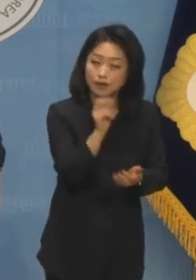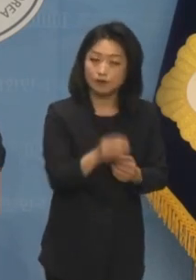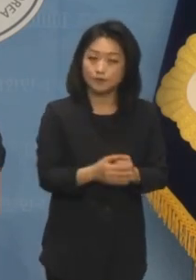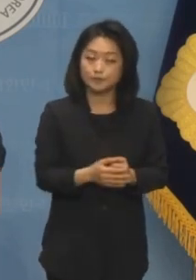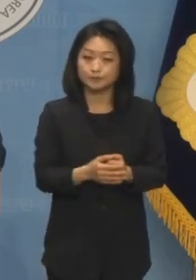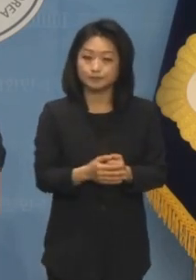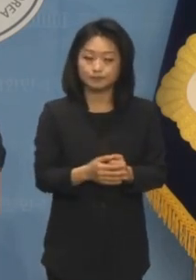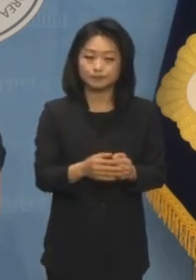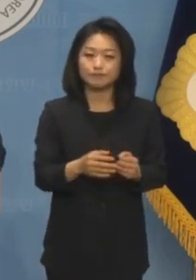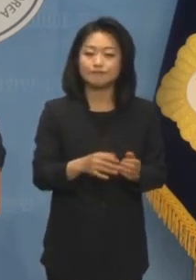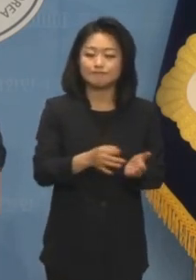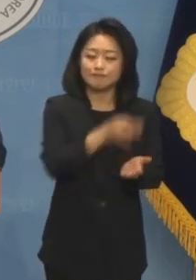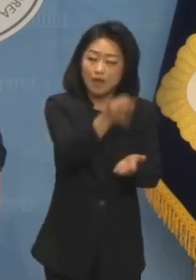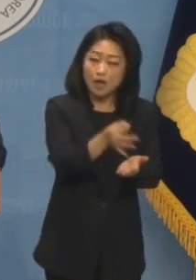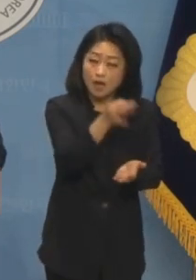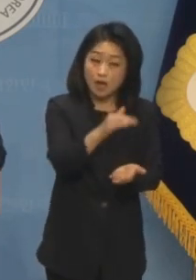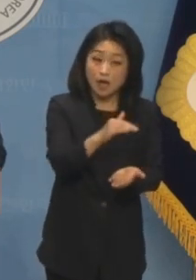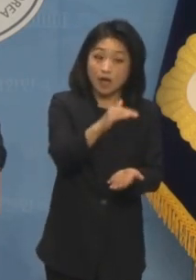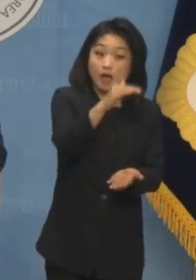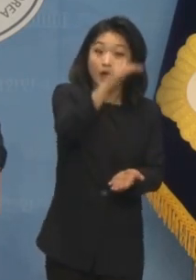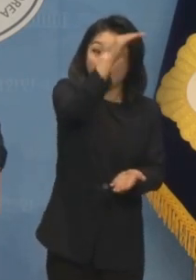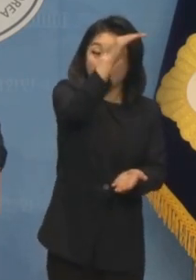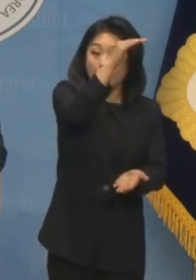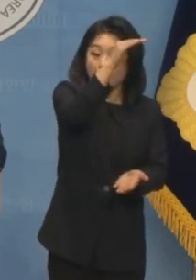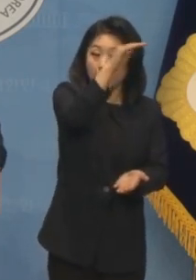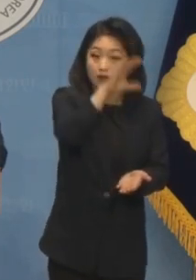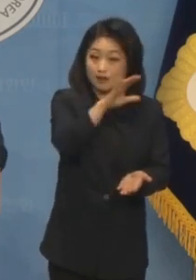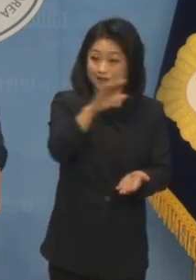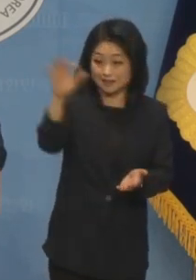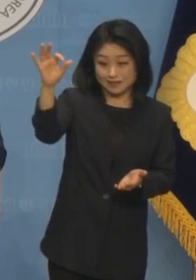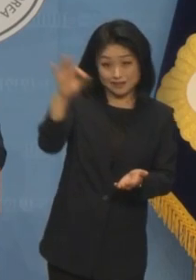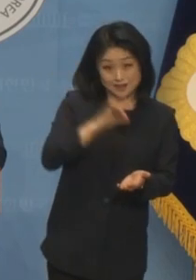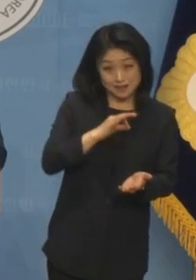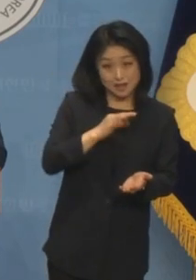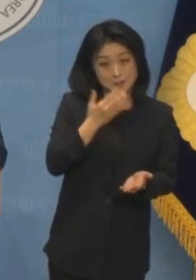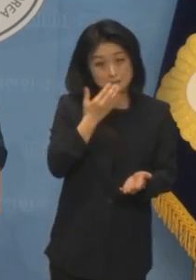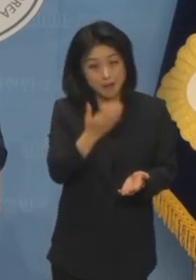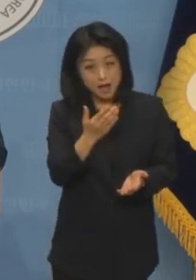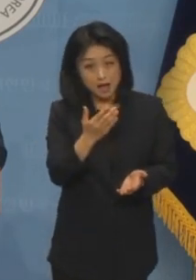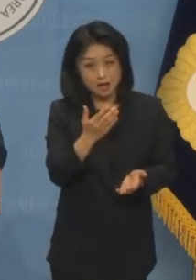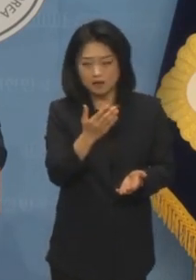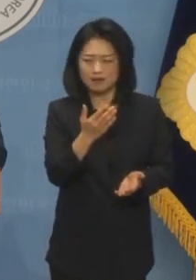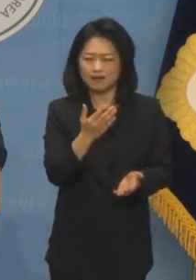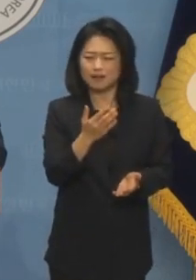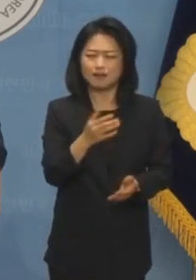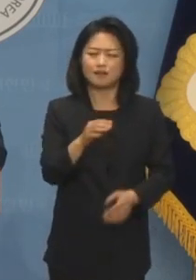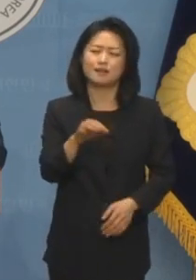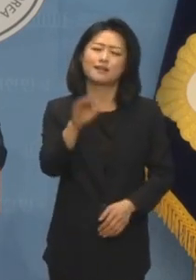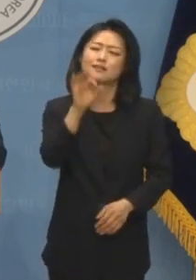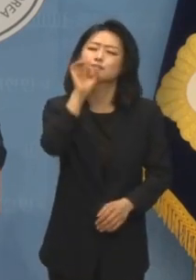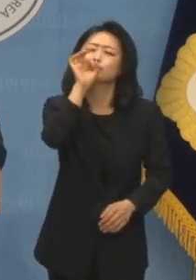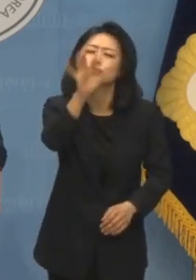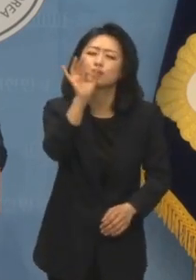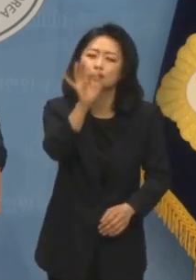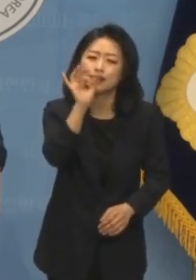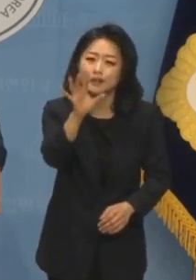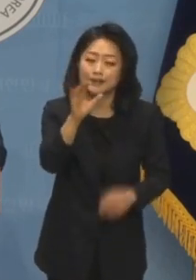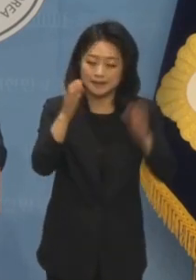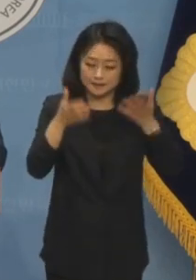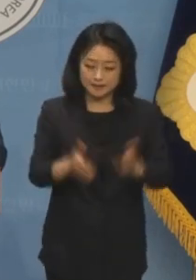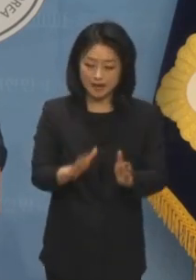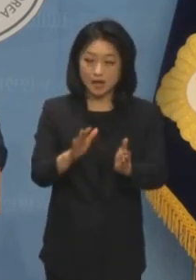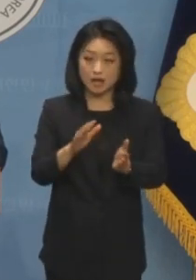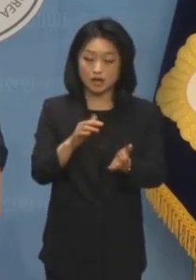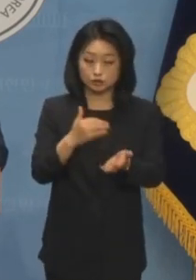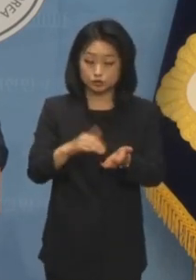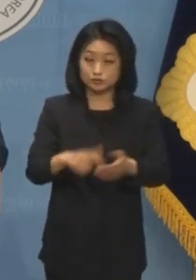하더라도 이들에게는 낸 만큼 받을 수 있다 하는 믿음을 줄 수 없습니다. 초저출산이 해결된다는